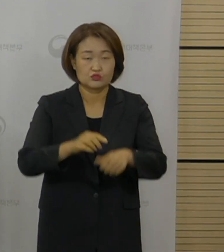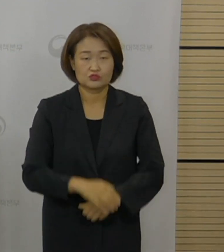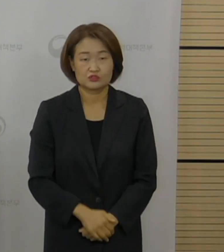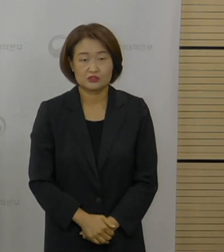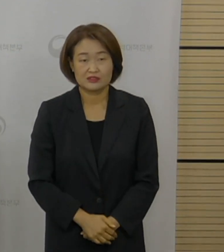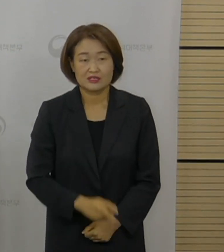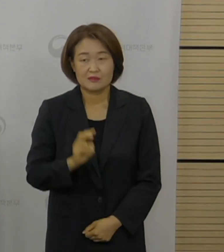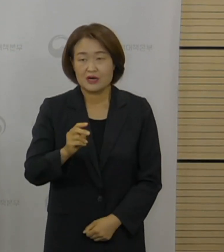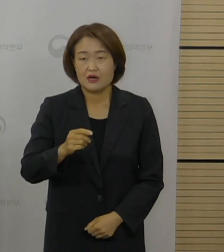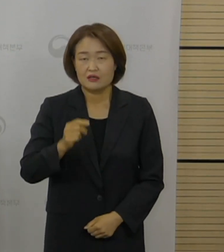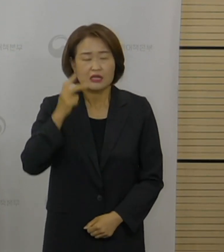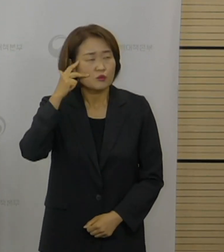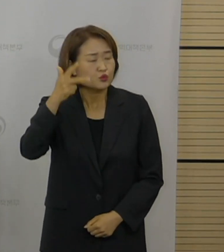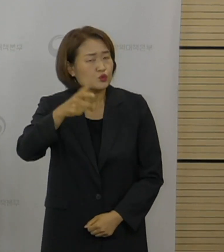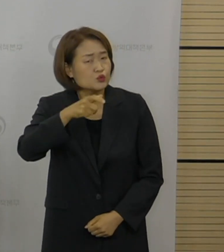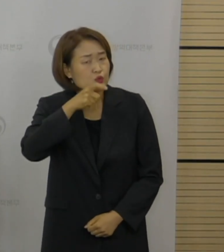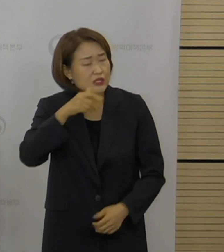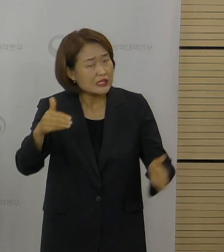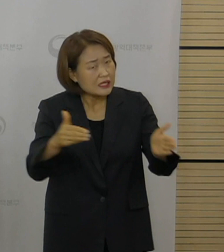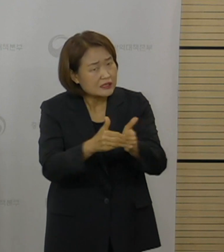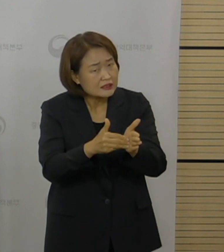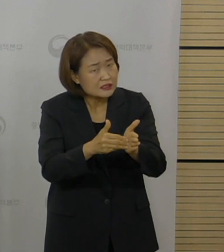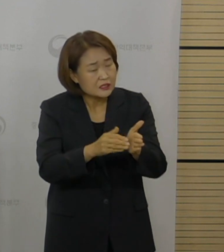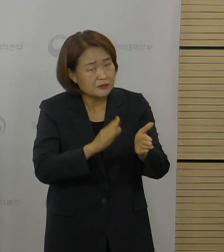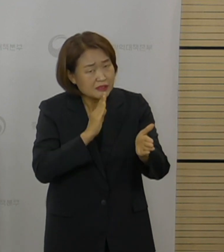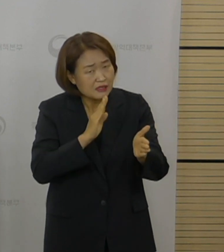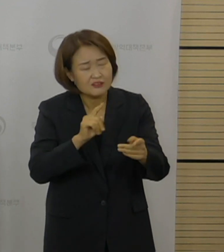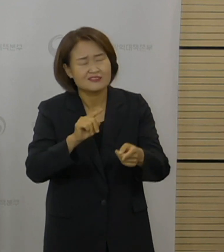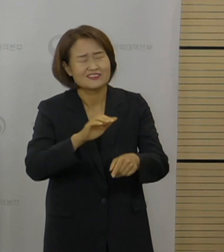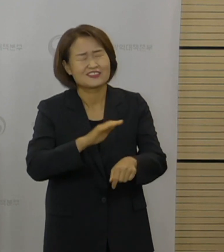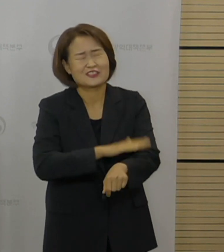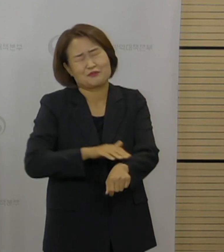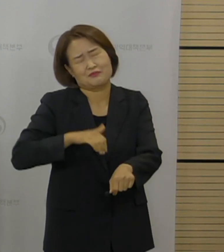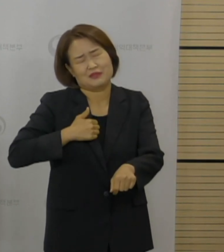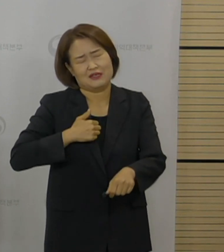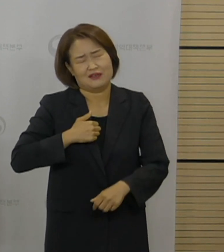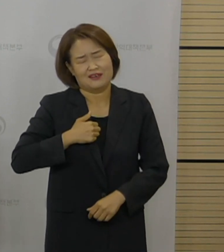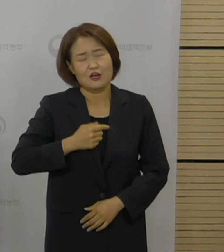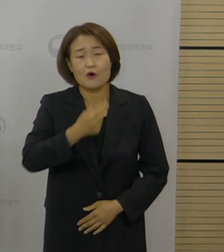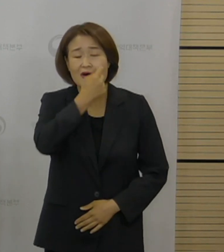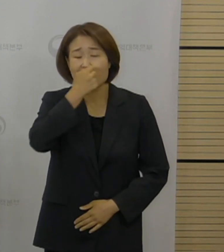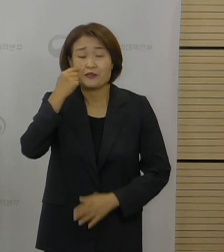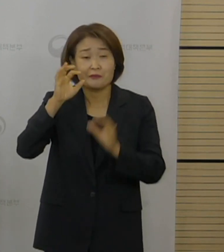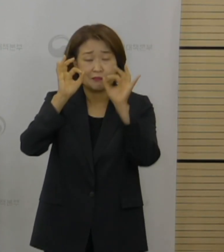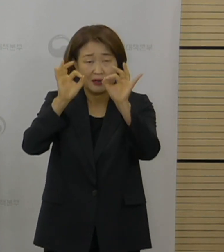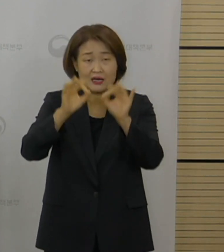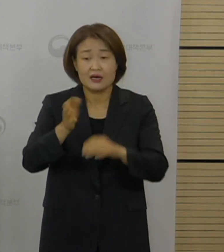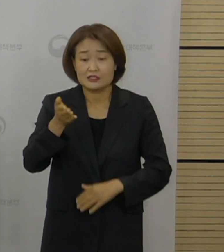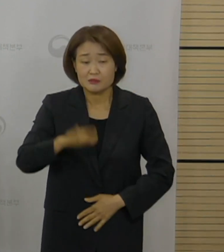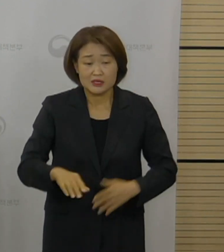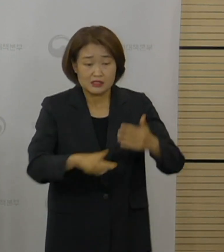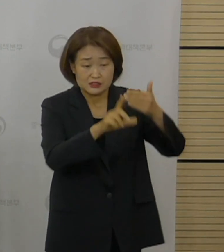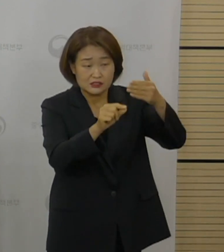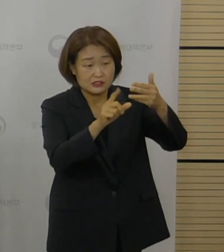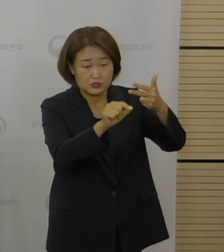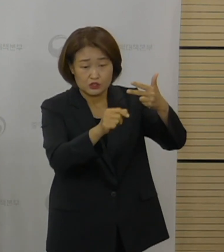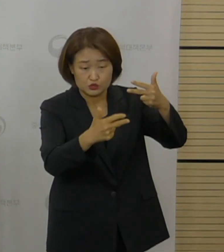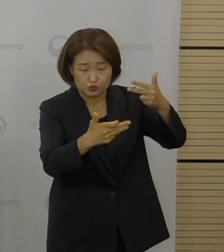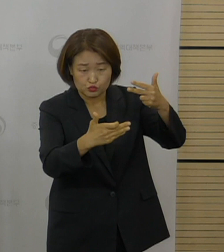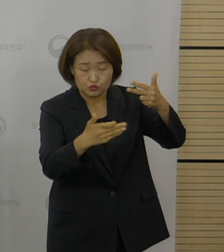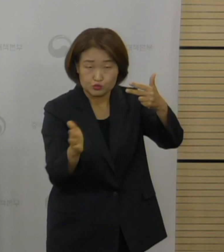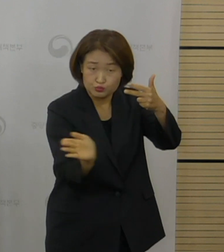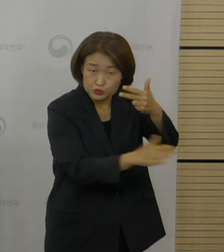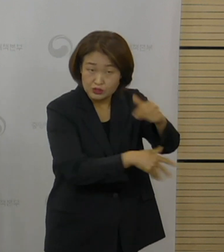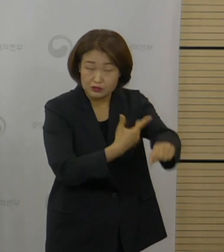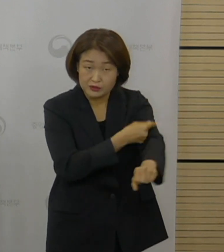데드라인인지는 저희가 별도로 확인을 해보도록 하겠습니다. 다만 아까 말씀드린 대로 7월 19일부터 접종이 진행이